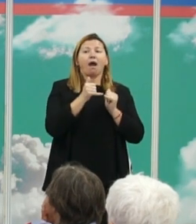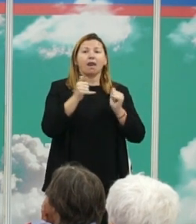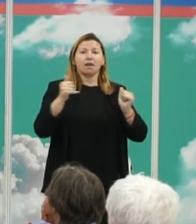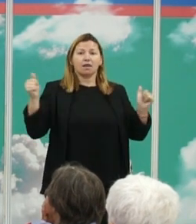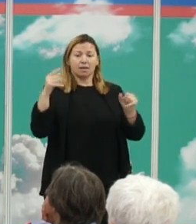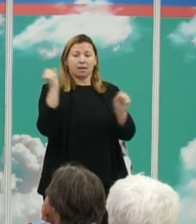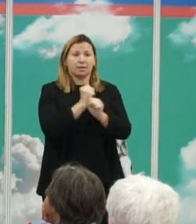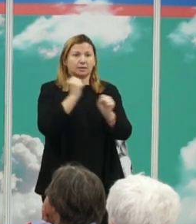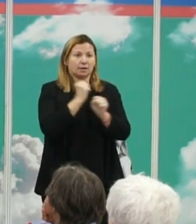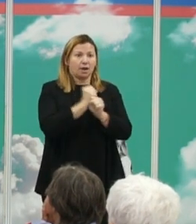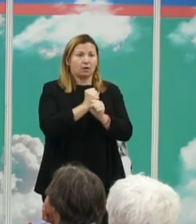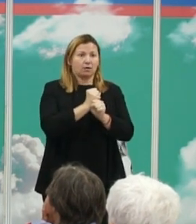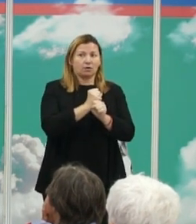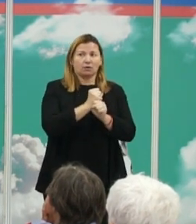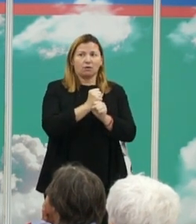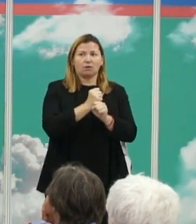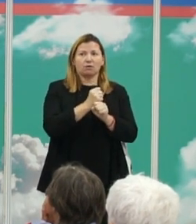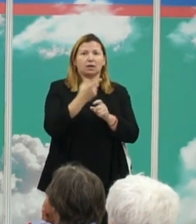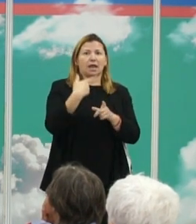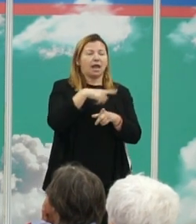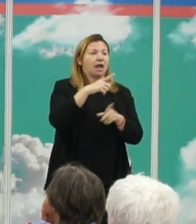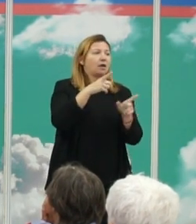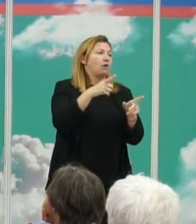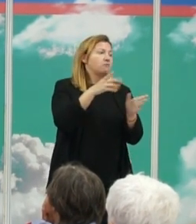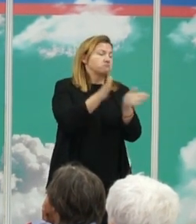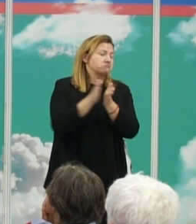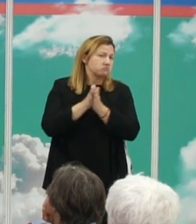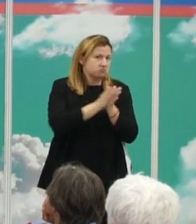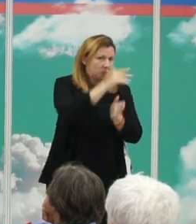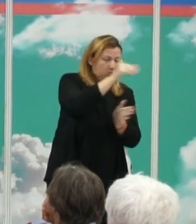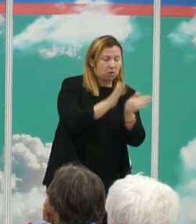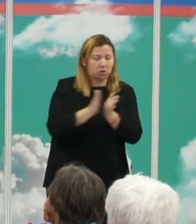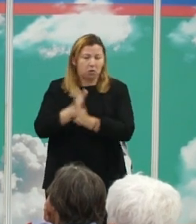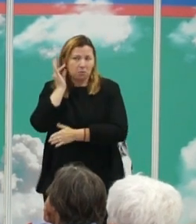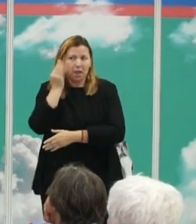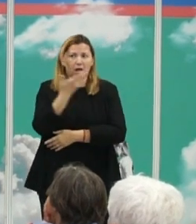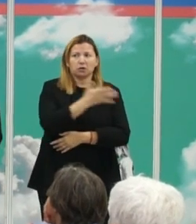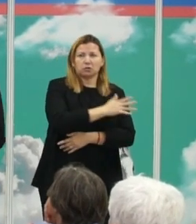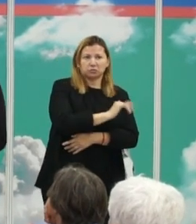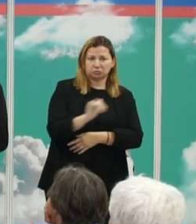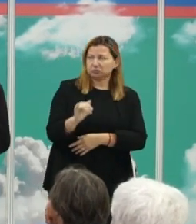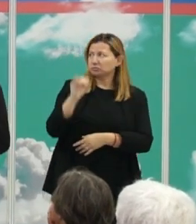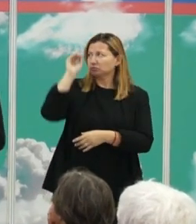varios compañeros. Tenéis ahí los nombres de los compañeros y compañeras que contribuyen a esta línea de investigación.